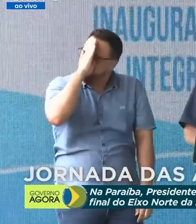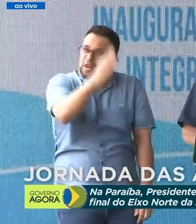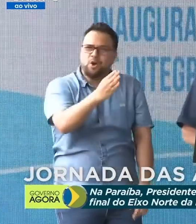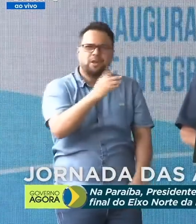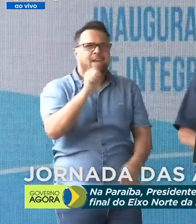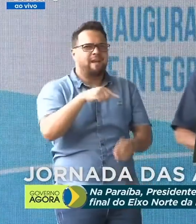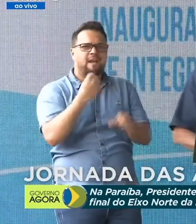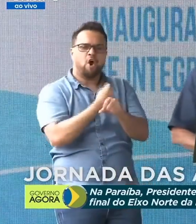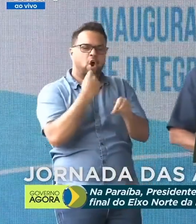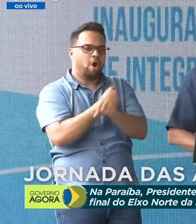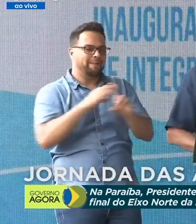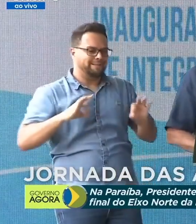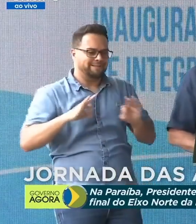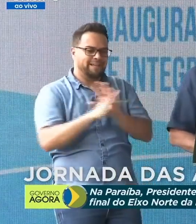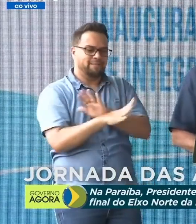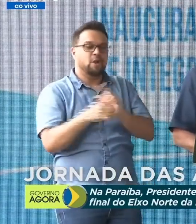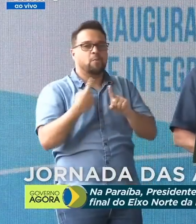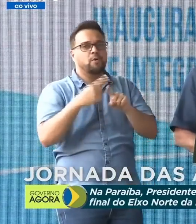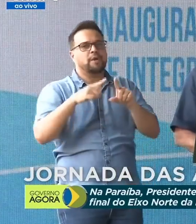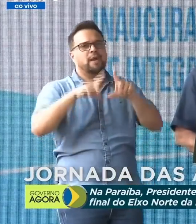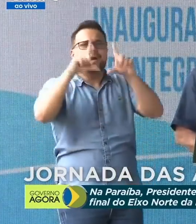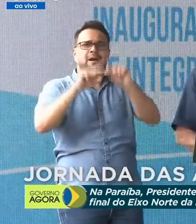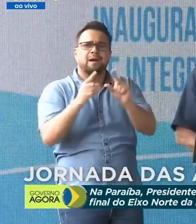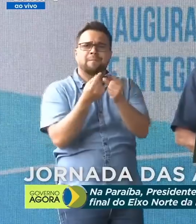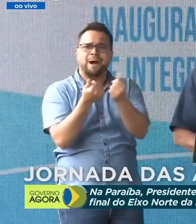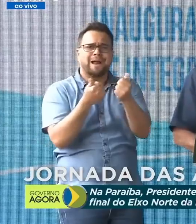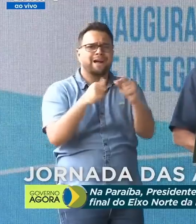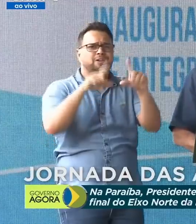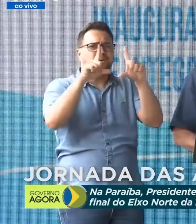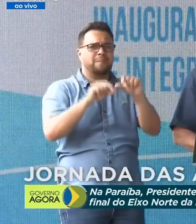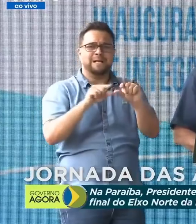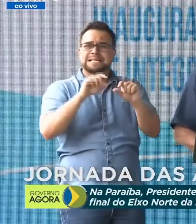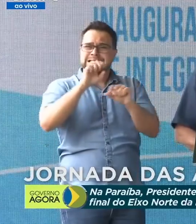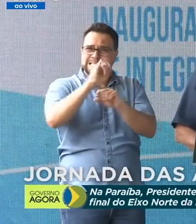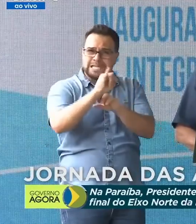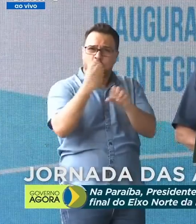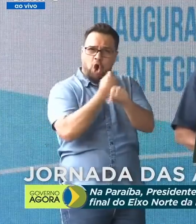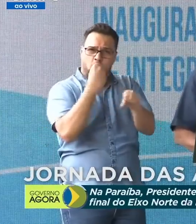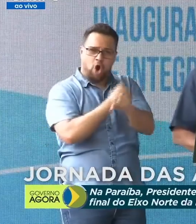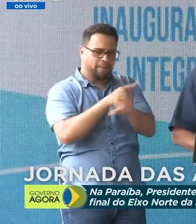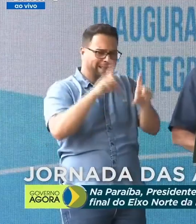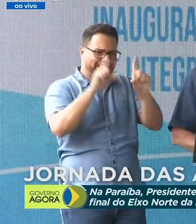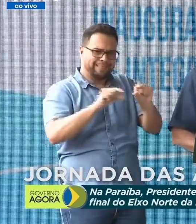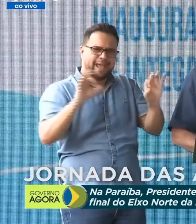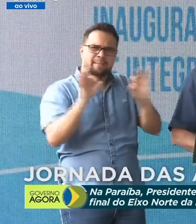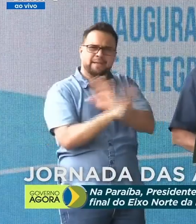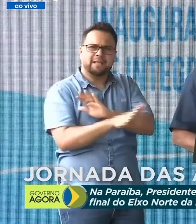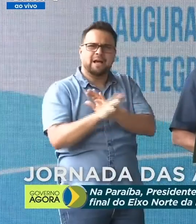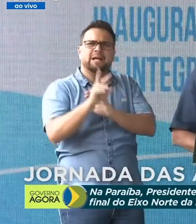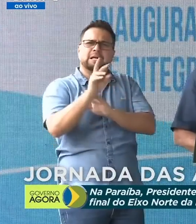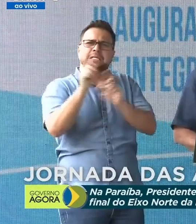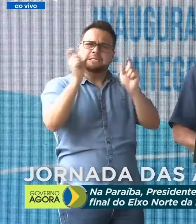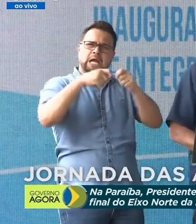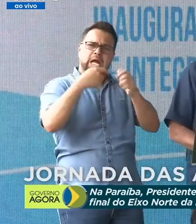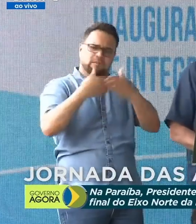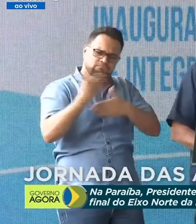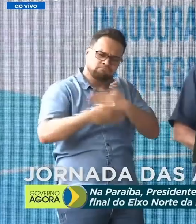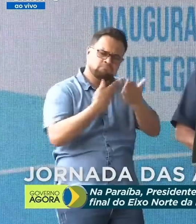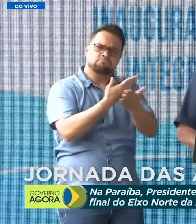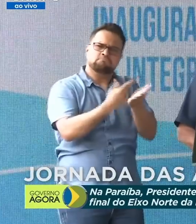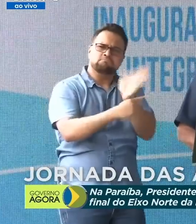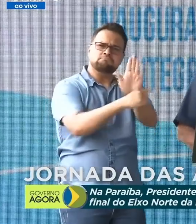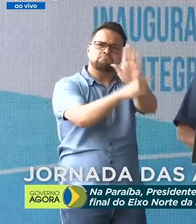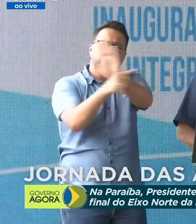Até porque é mais barato. E essa obra concluída, ela acaba gerando benefício e riqueza.